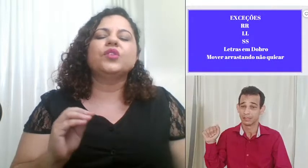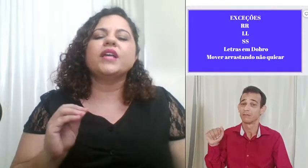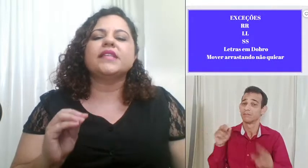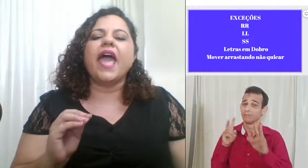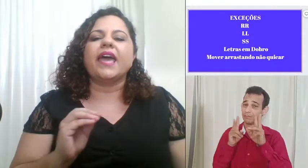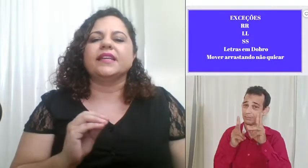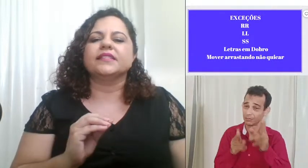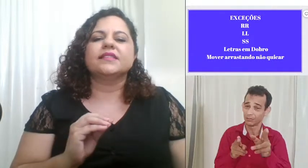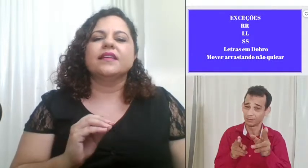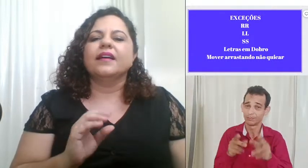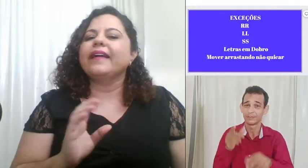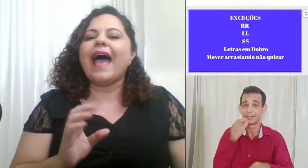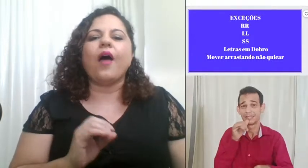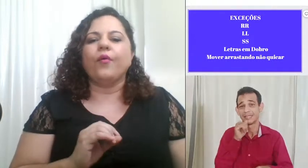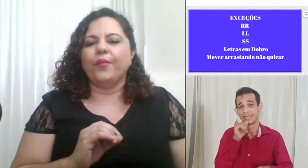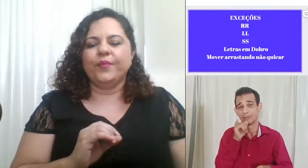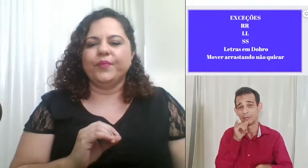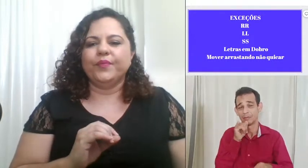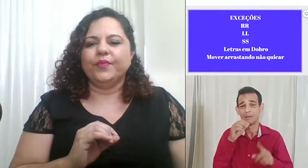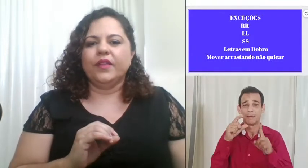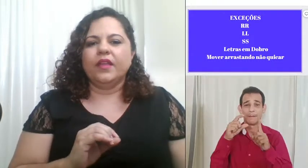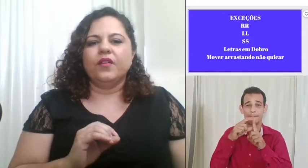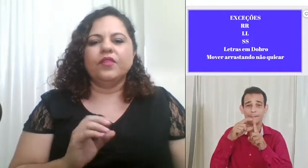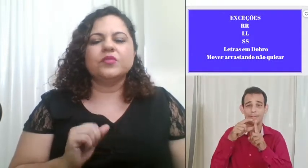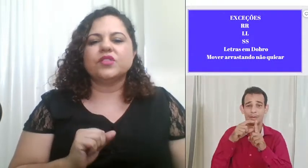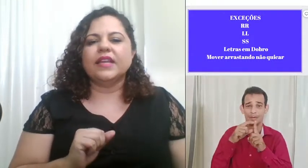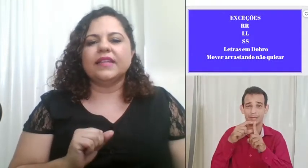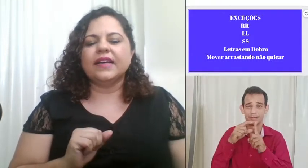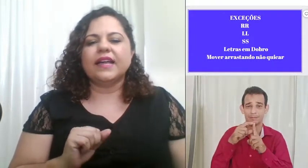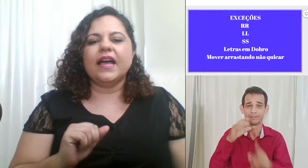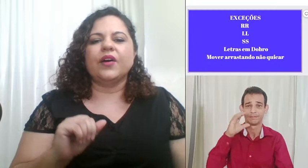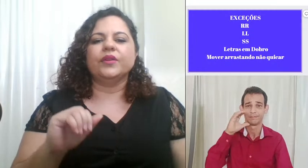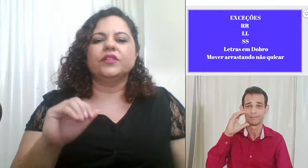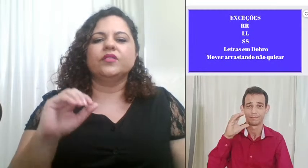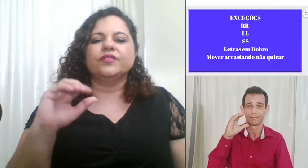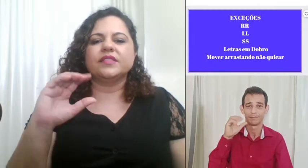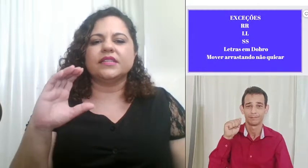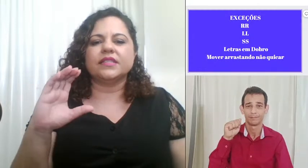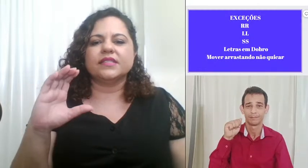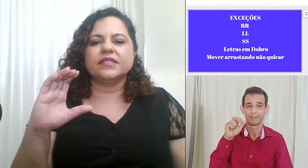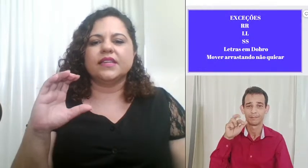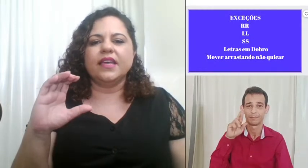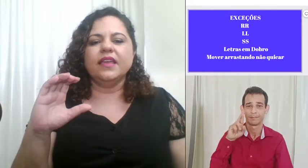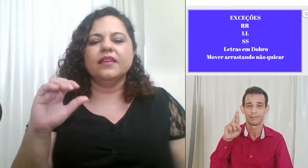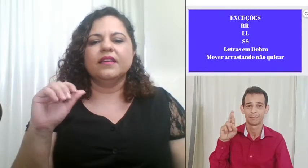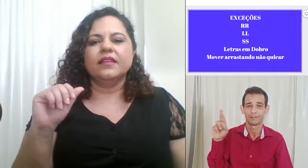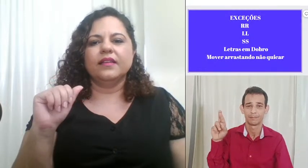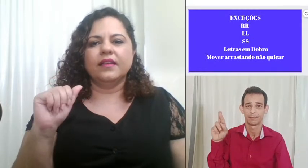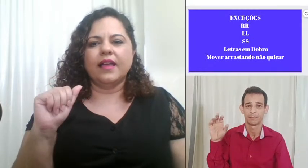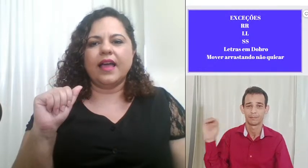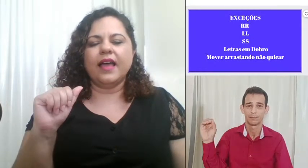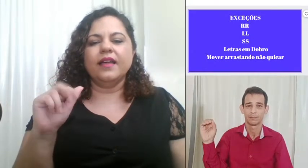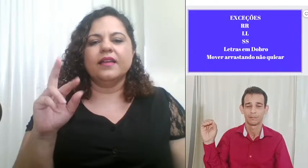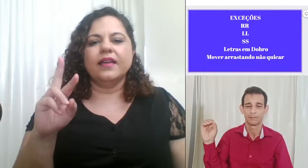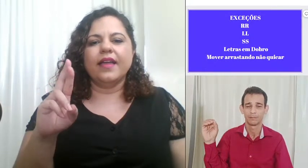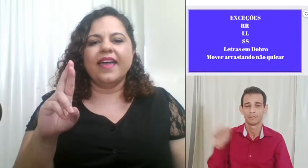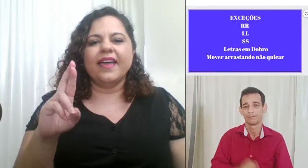dois r's carro vamos soletrar carro então eu vou fazer C A R